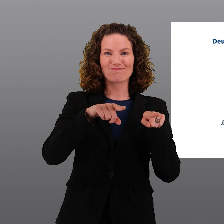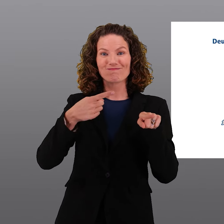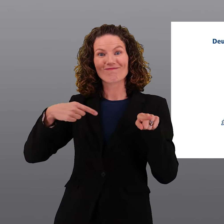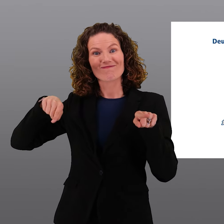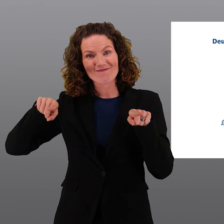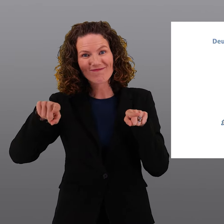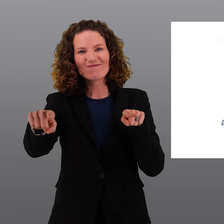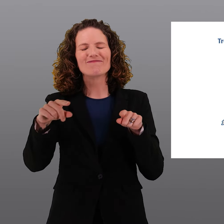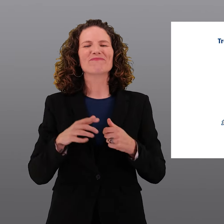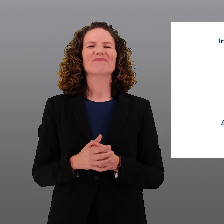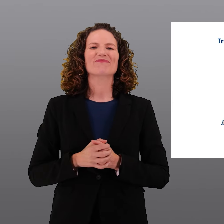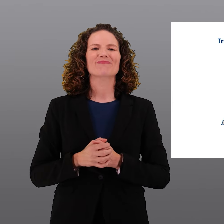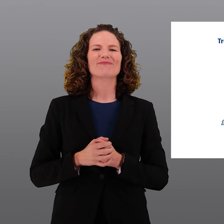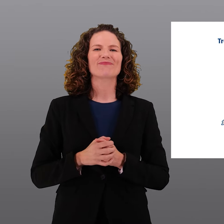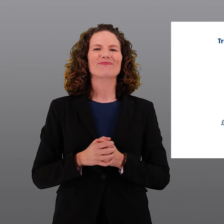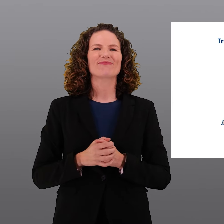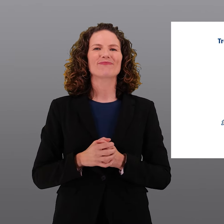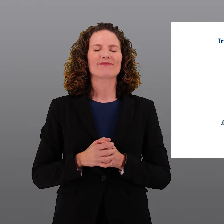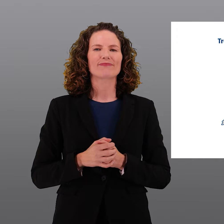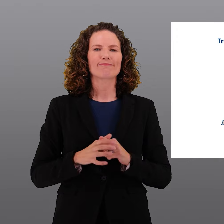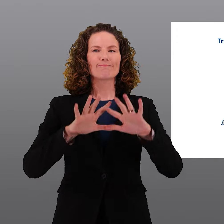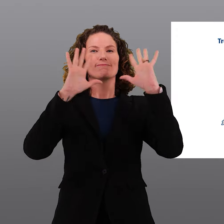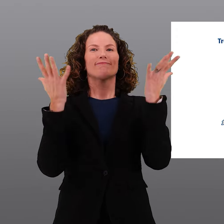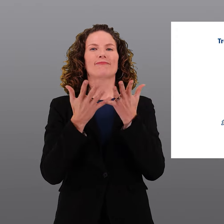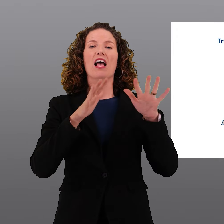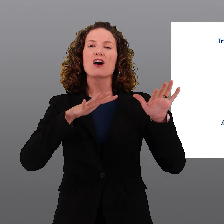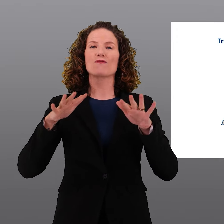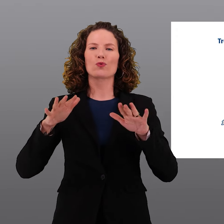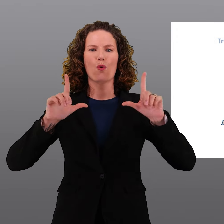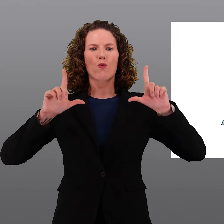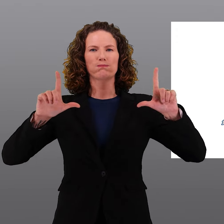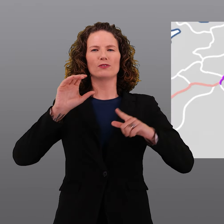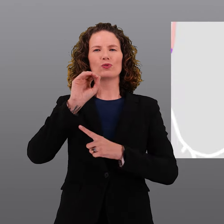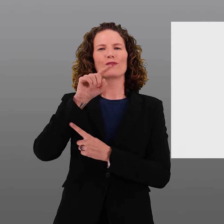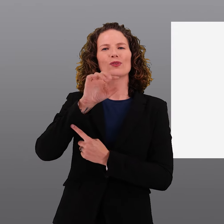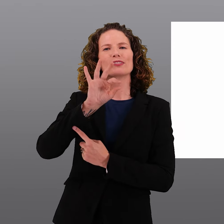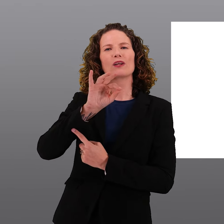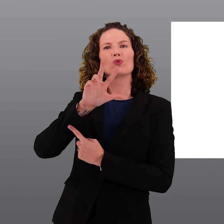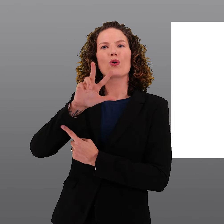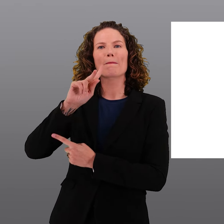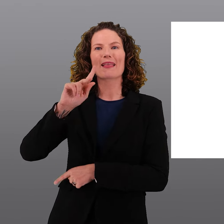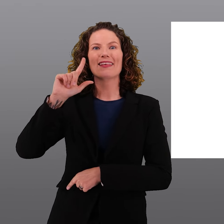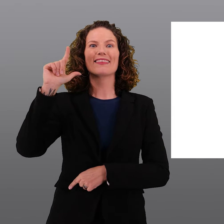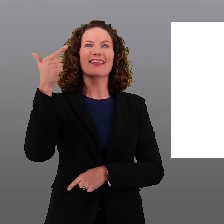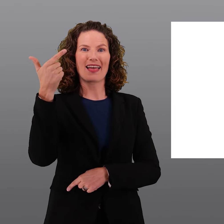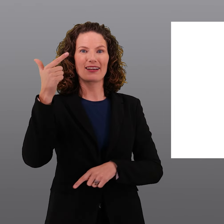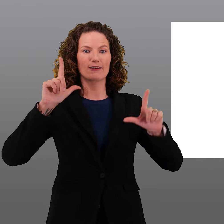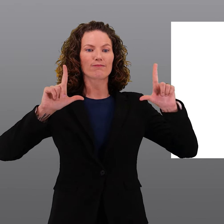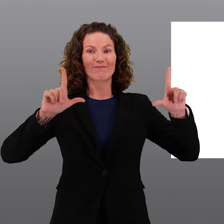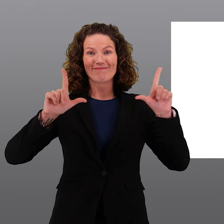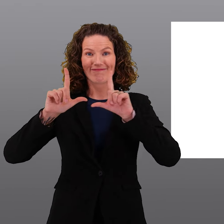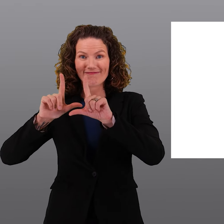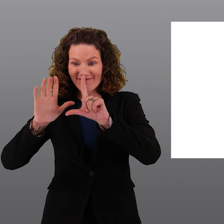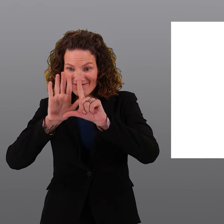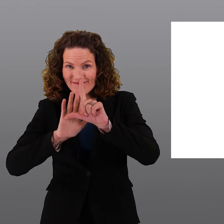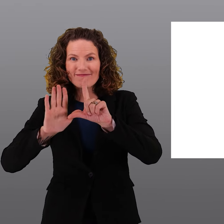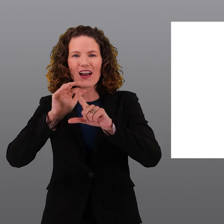Et un troisième dans celui du Rosenberg à Saint-Gal. Au total, il s'agit d'environ 0,53 km²,